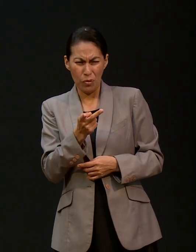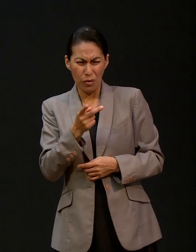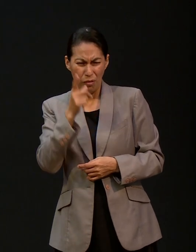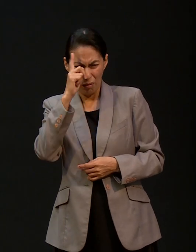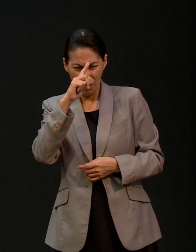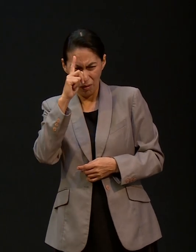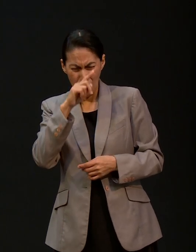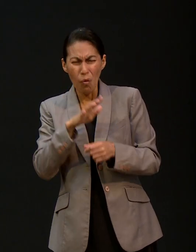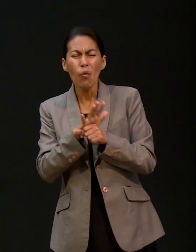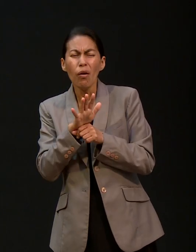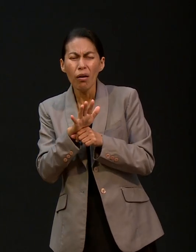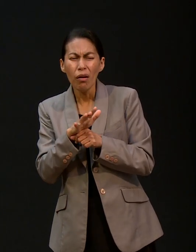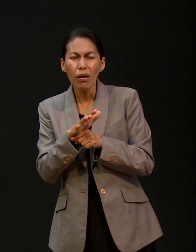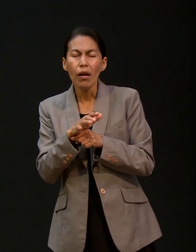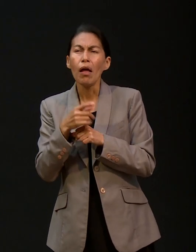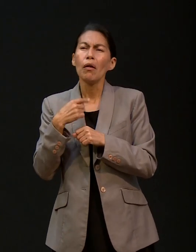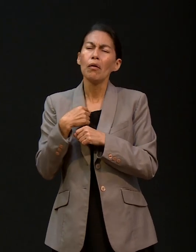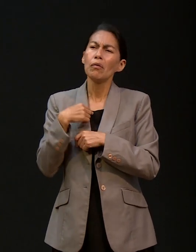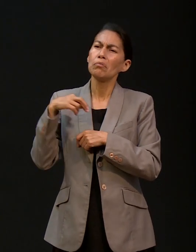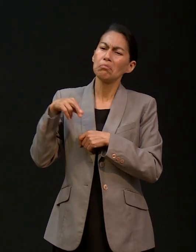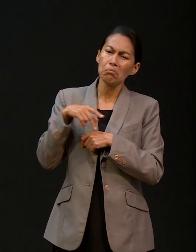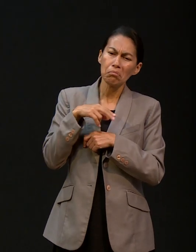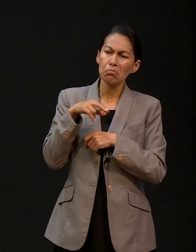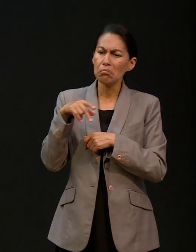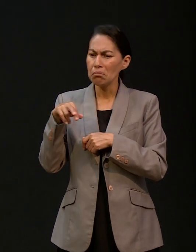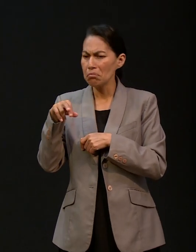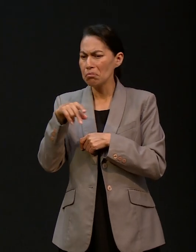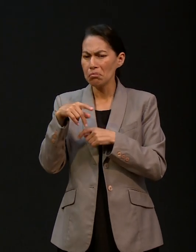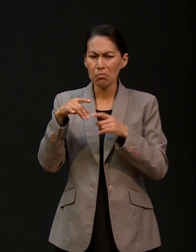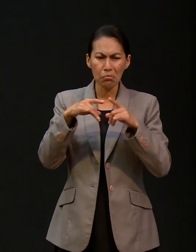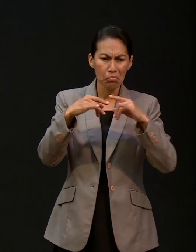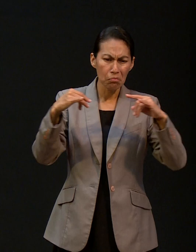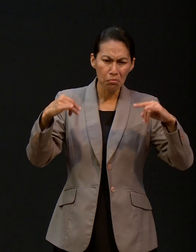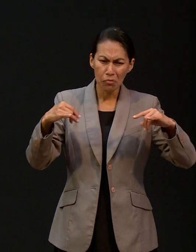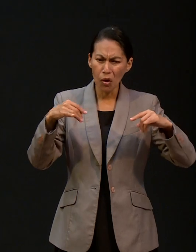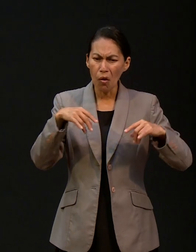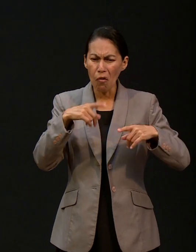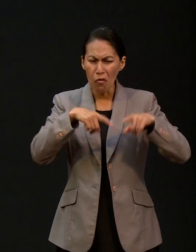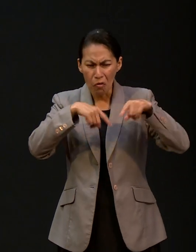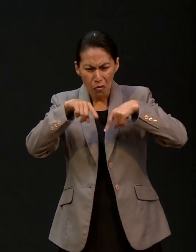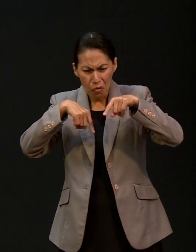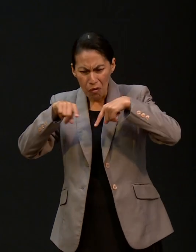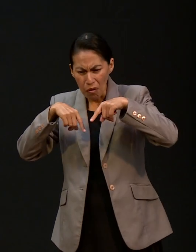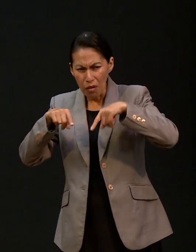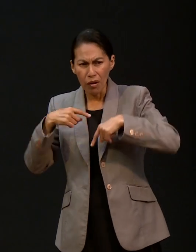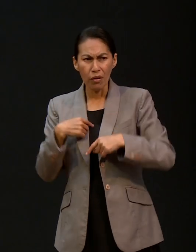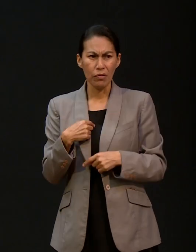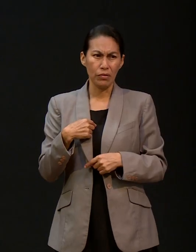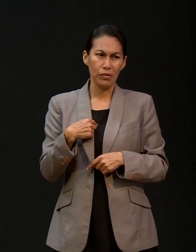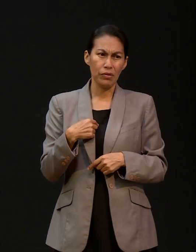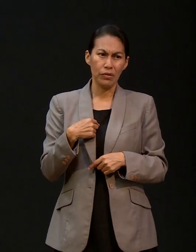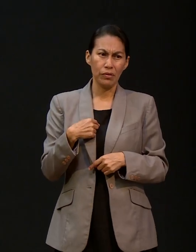hacer? Decís que me fui, ¿verdad? Caminando, la cancha de fútbol, ahí estaban todos jugando. Yo traí esto,